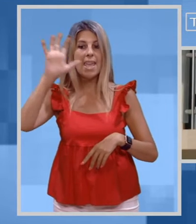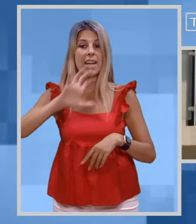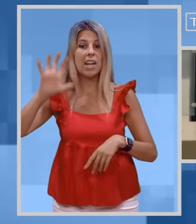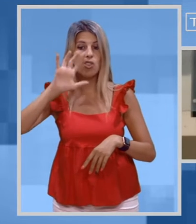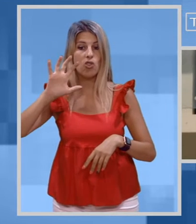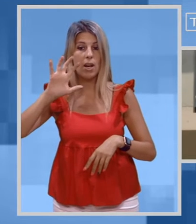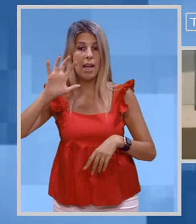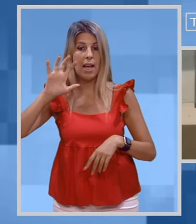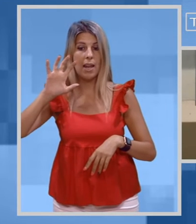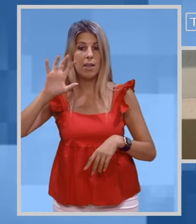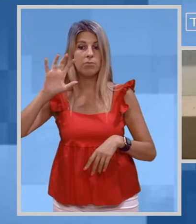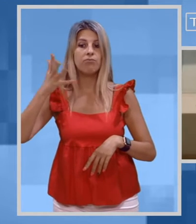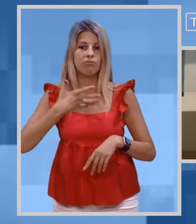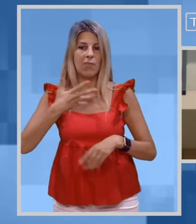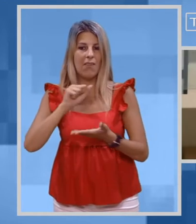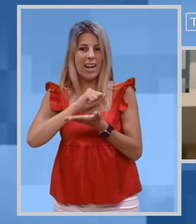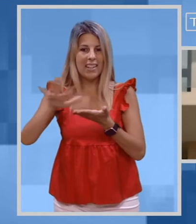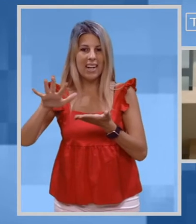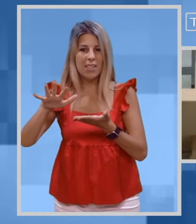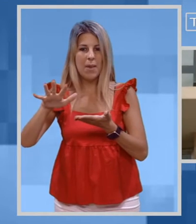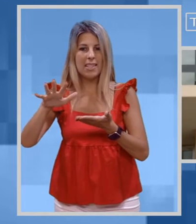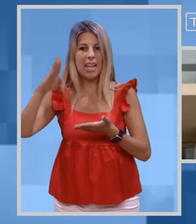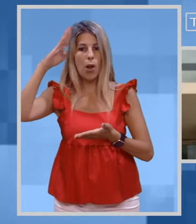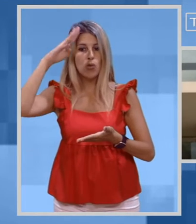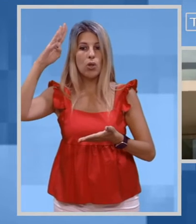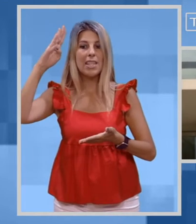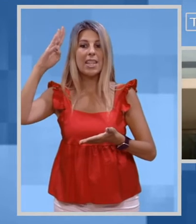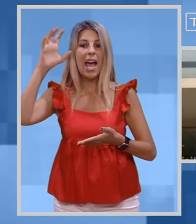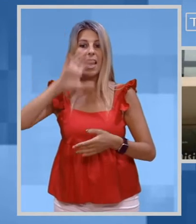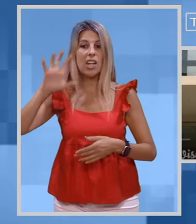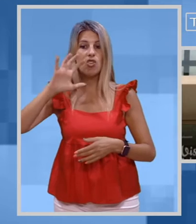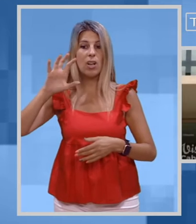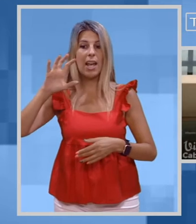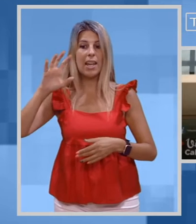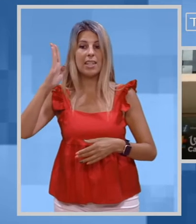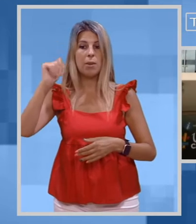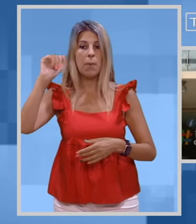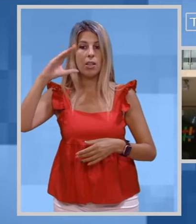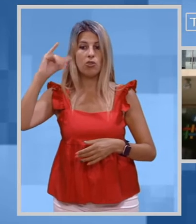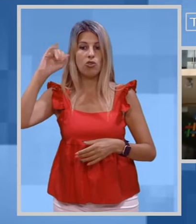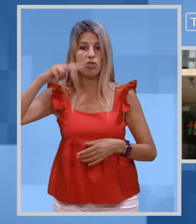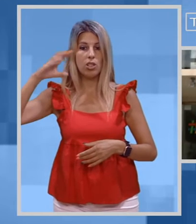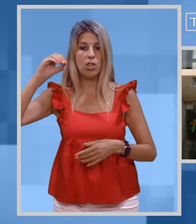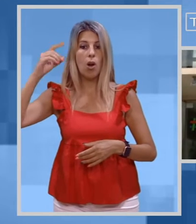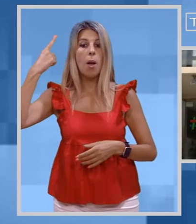trasmessa all'autorità regionale di Bacino, per proseguire il relativo iter di approvazione.